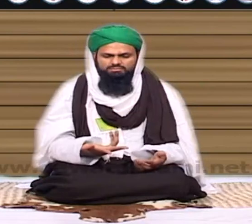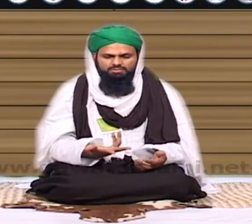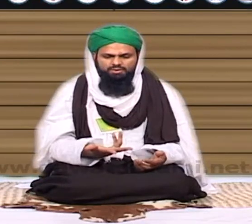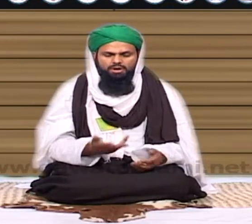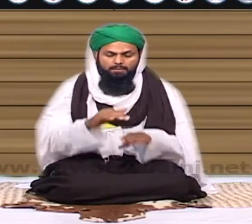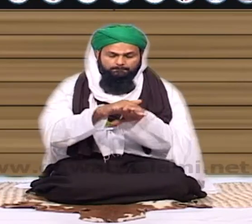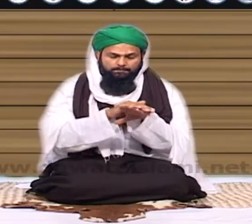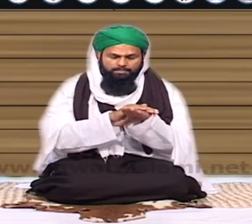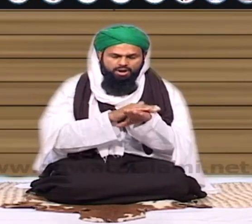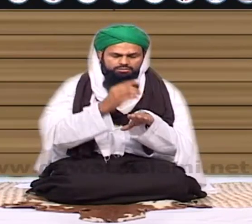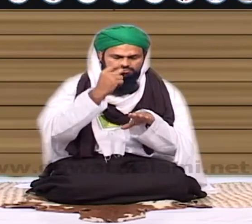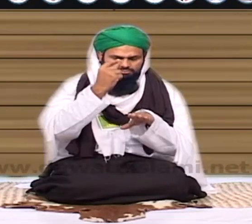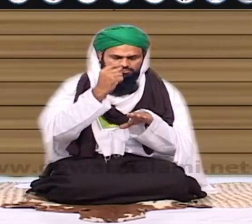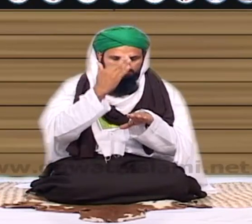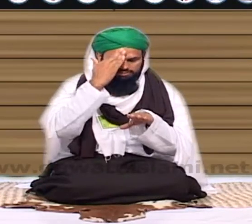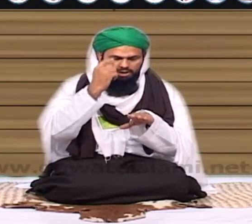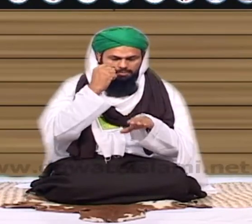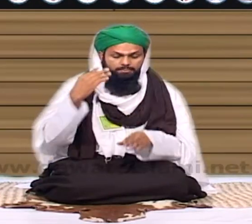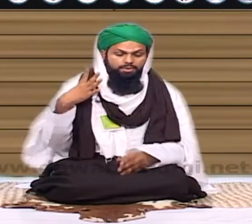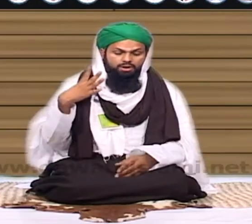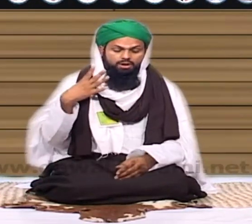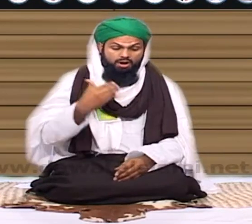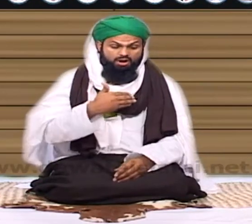پیارے اسلامی بھائیو ہم نہیں جانتے کہ